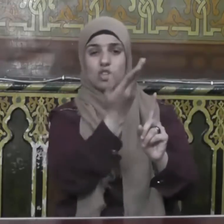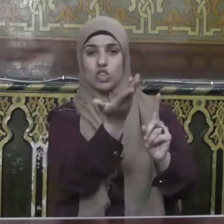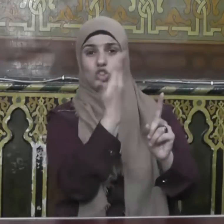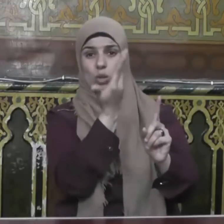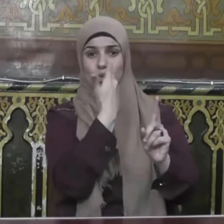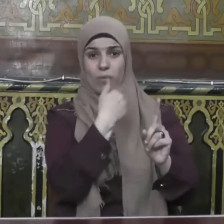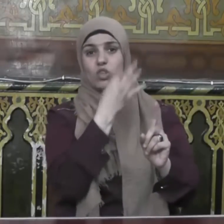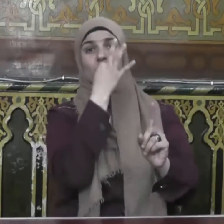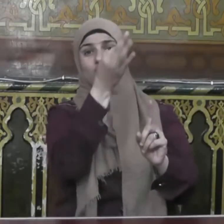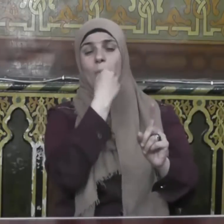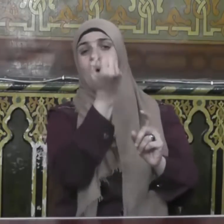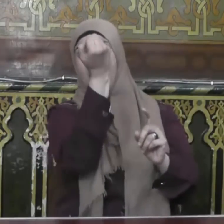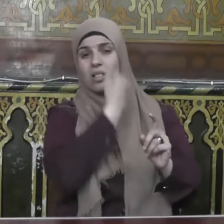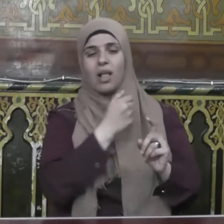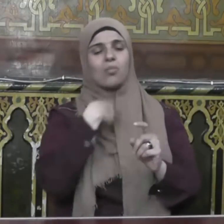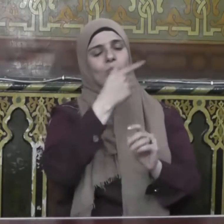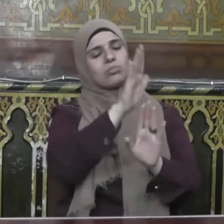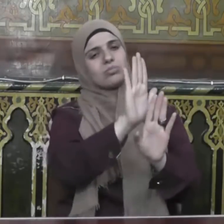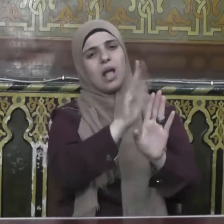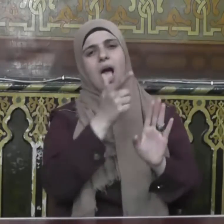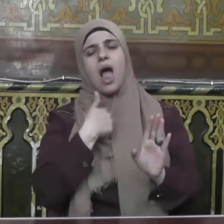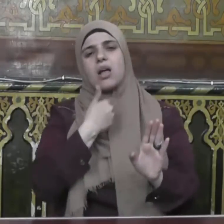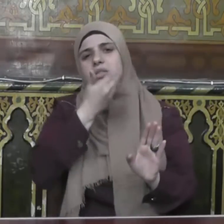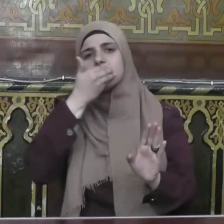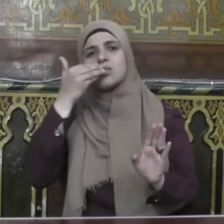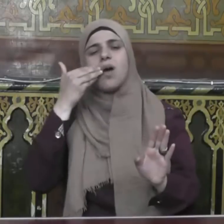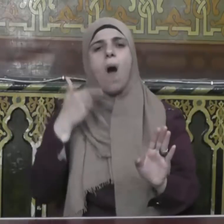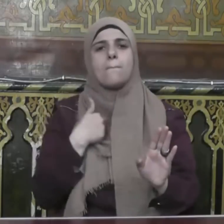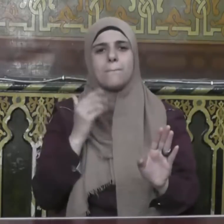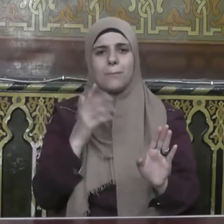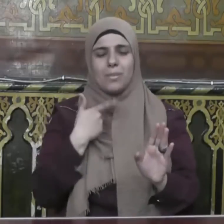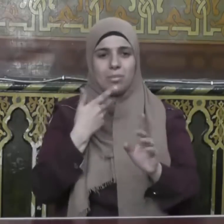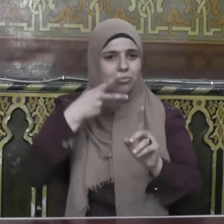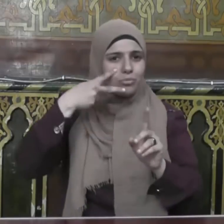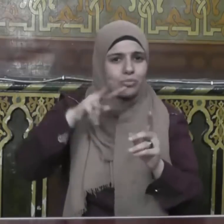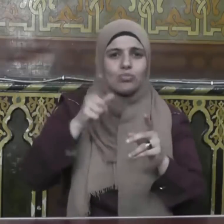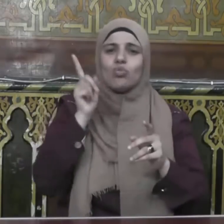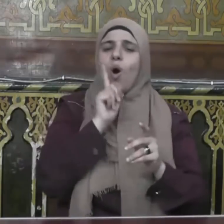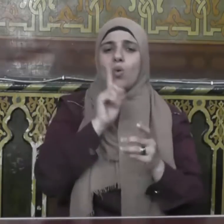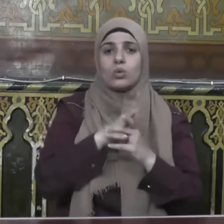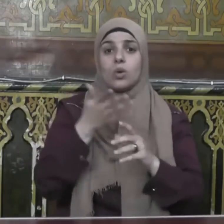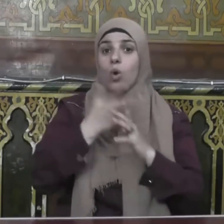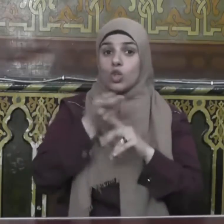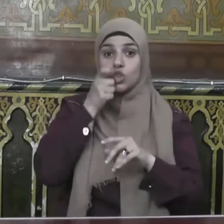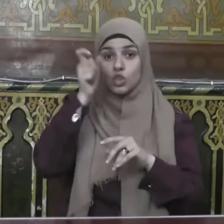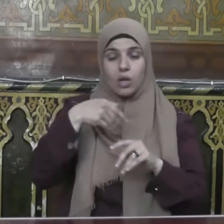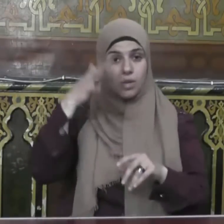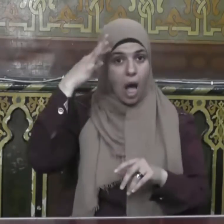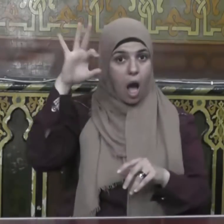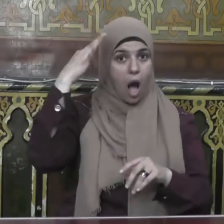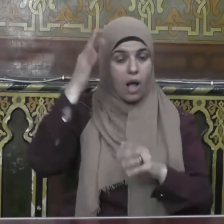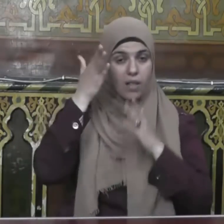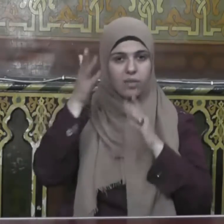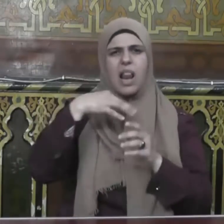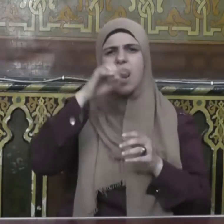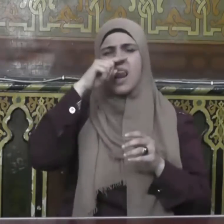قاتله فليقول إن مرء صائم وعلى العاقل أن يدرك أنه قد لا يدخل